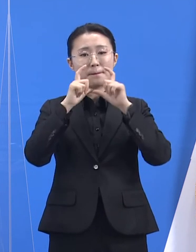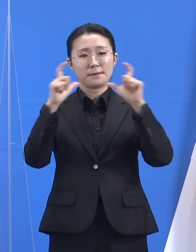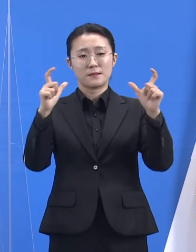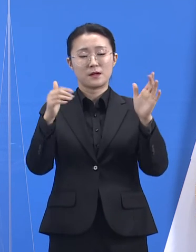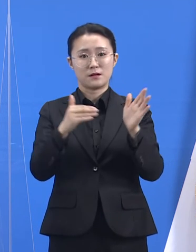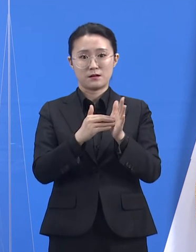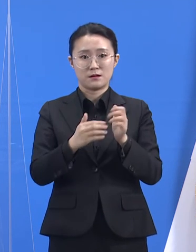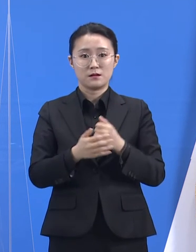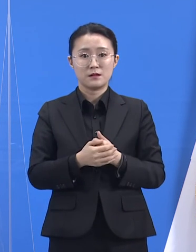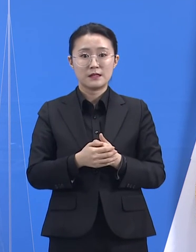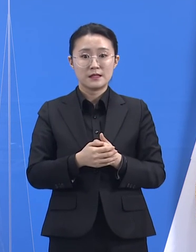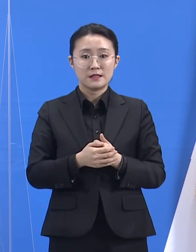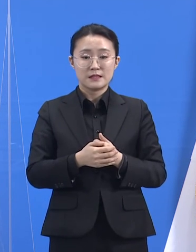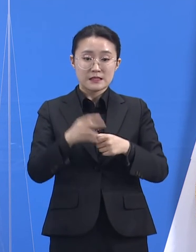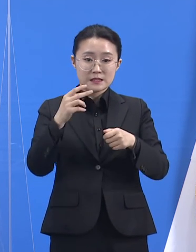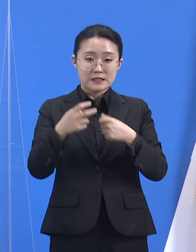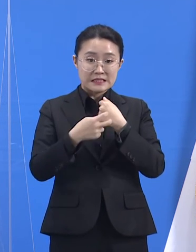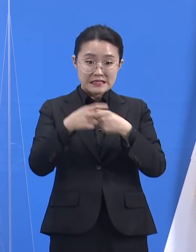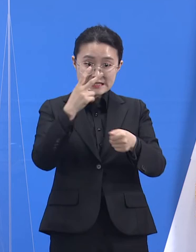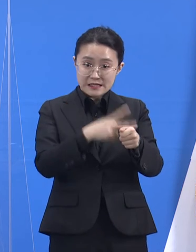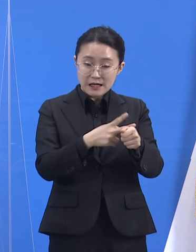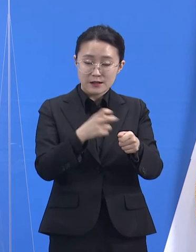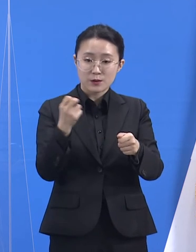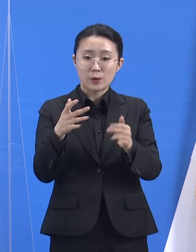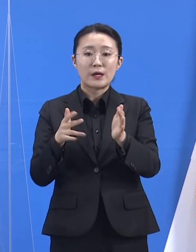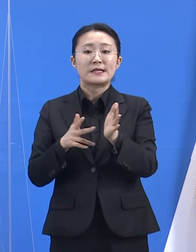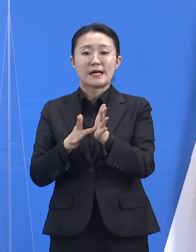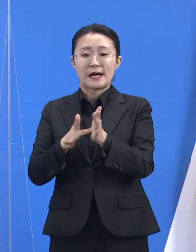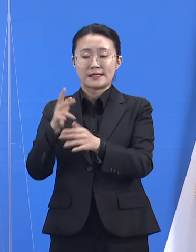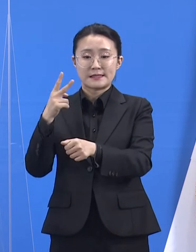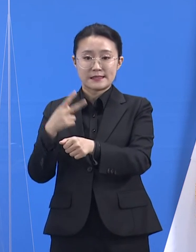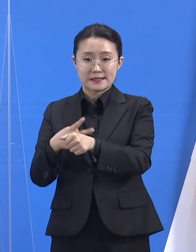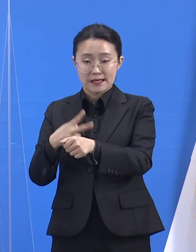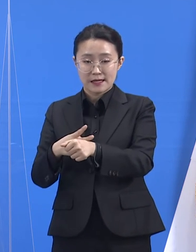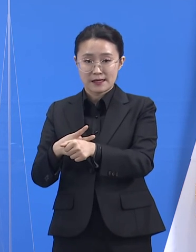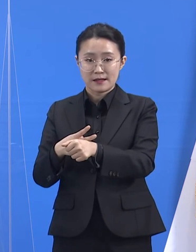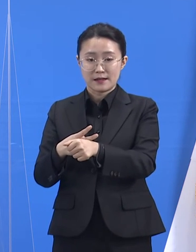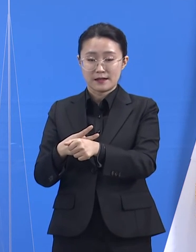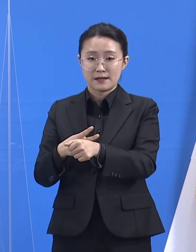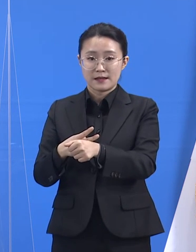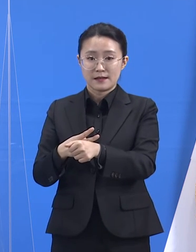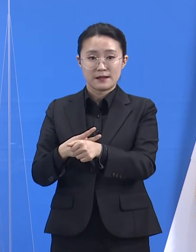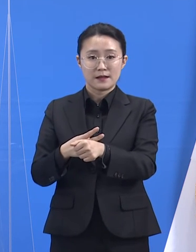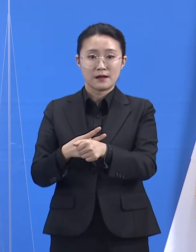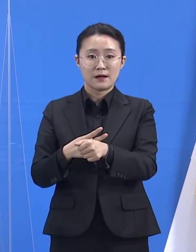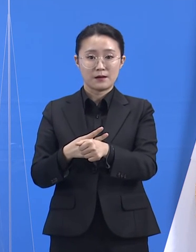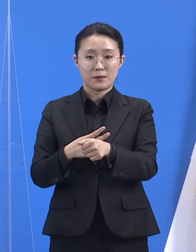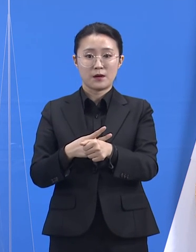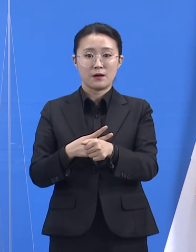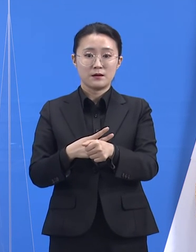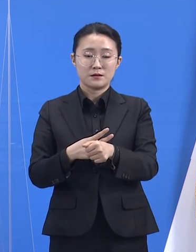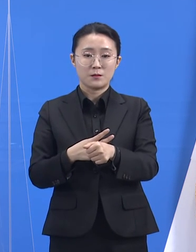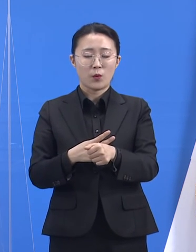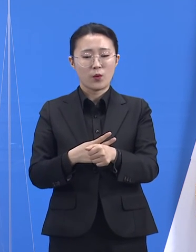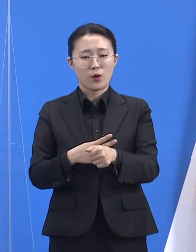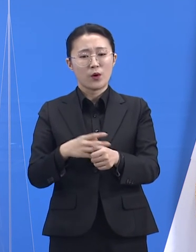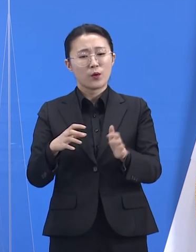진단검사 권고사항은 병의원의 진료기록서, 약국의 방문자 기록을 통해 관리되며